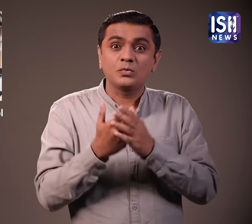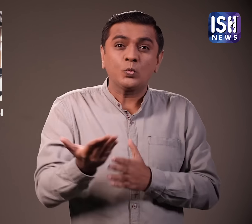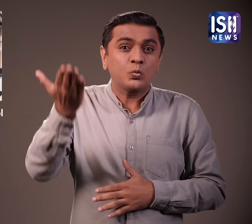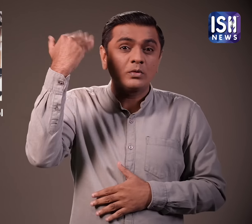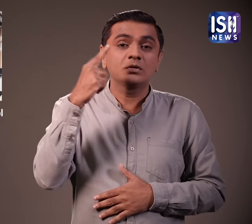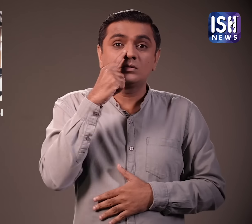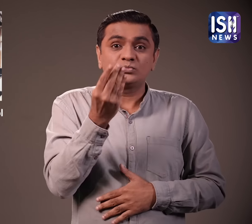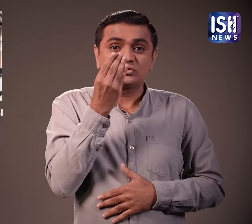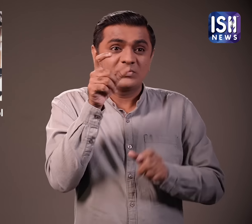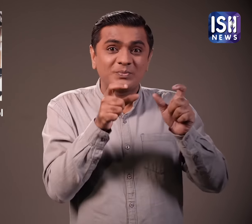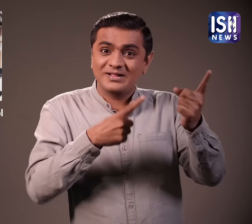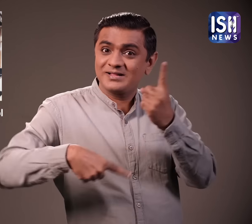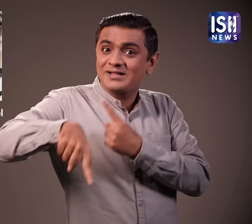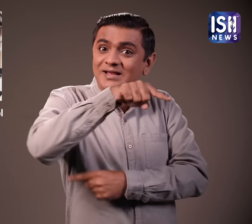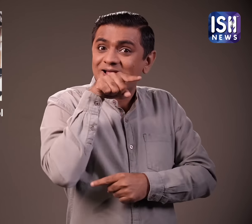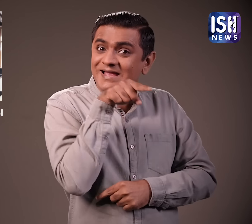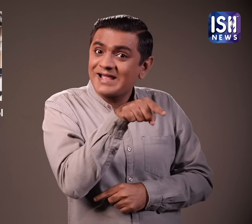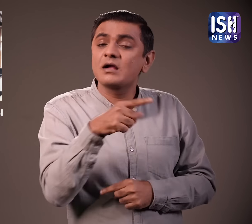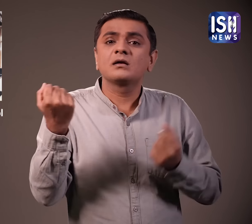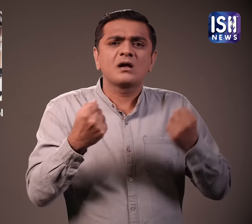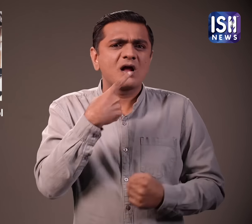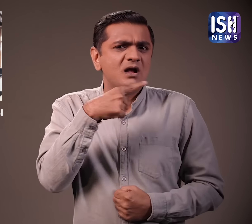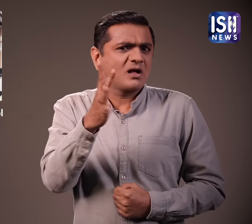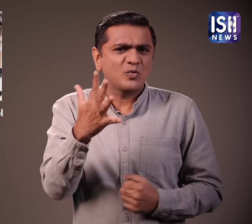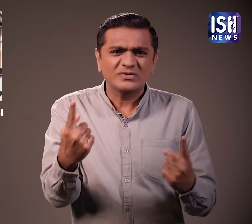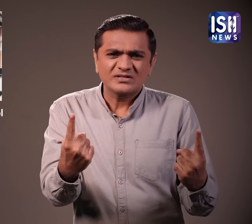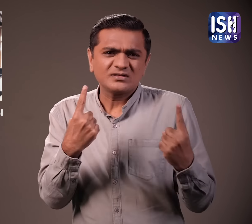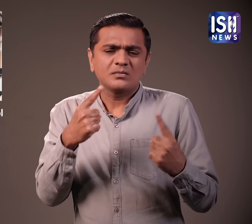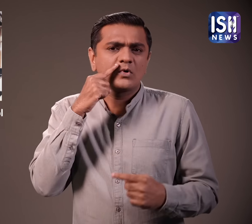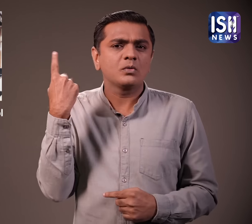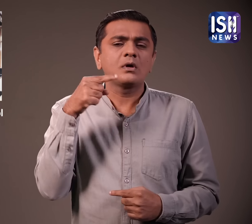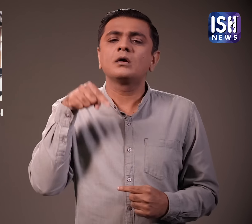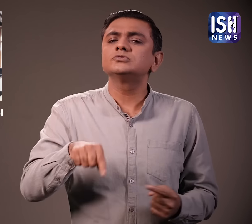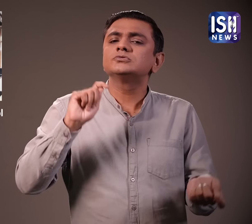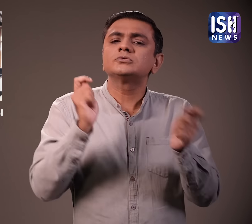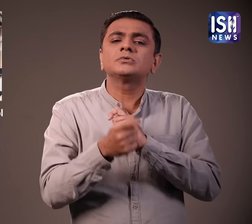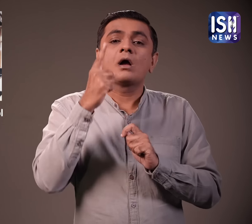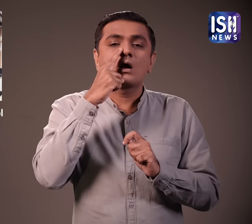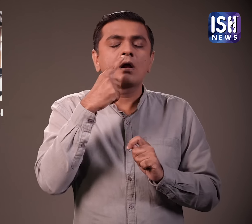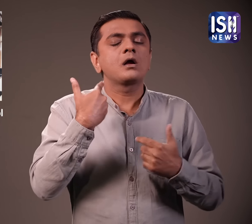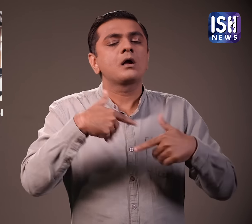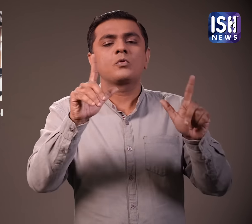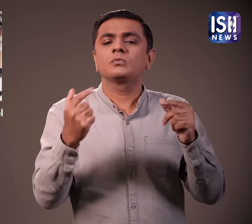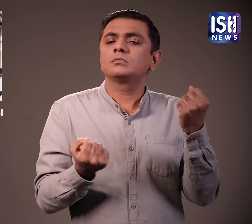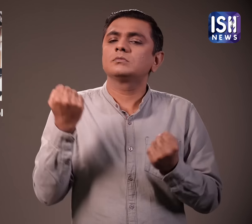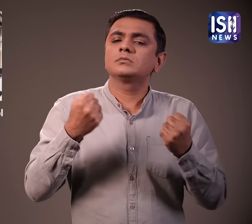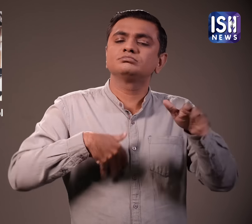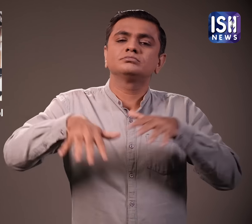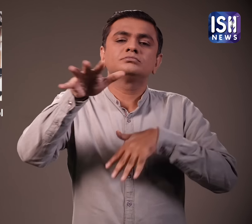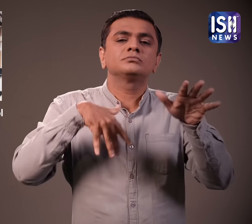साउदी में महिलाओं को गारी चलाने की सकत मनाई थी केवल पूरुष को ही अनुमती थी अब महिलाओं को गारी चलाने की इजाज़त मिल गई है